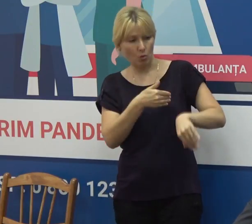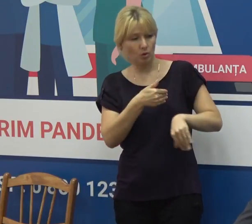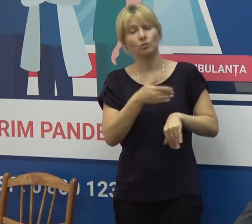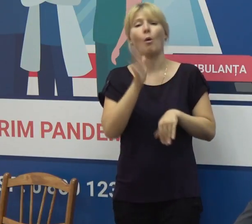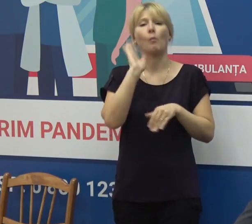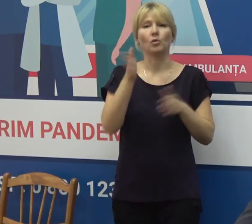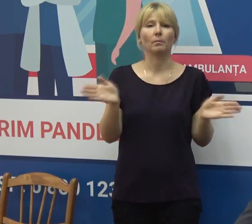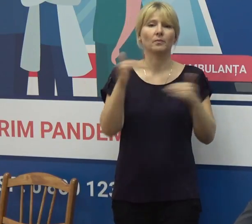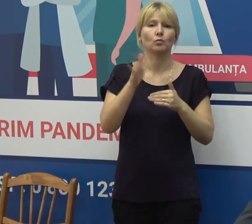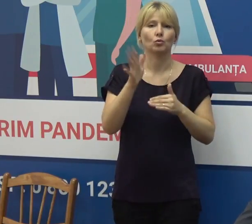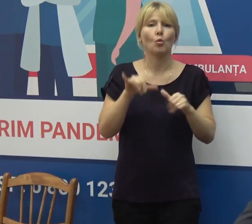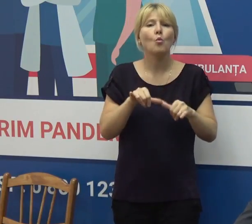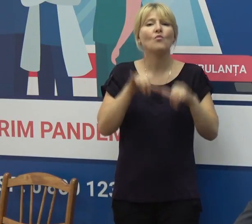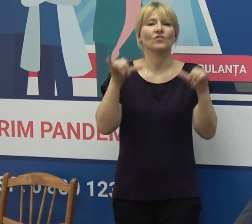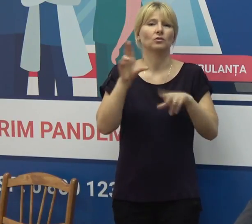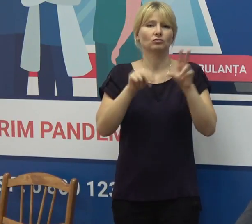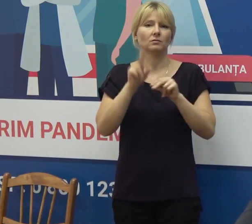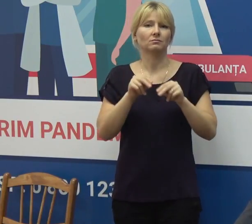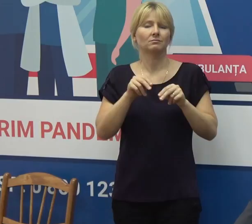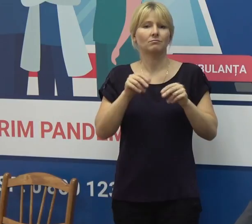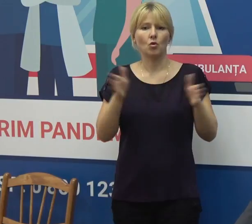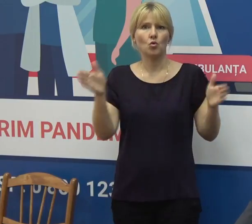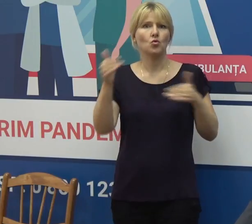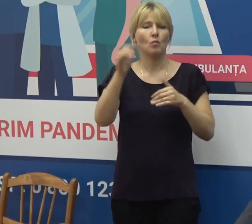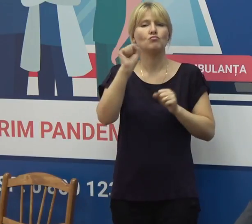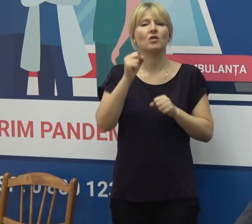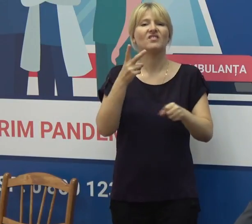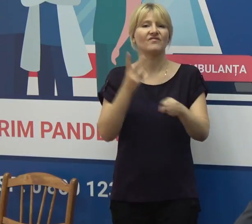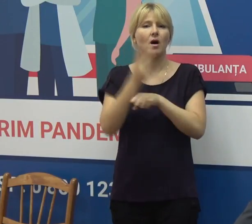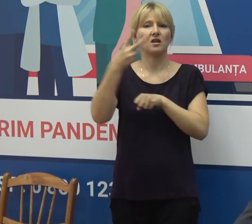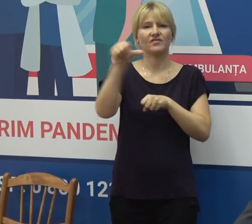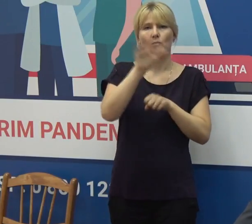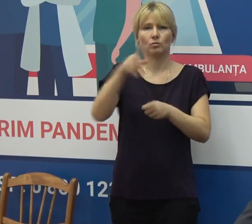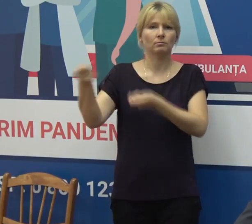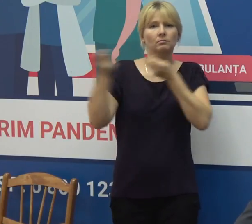loturile vor fi mai mari, posibil chiar de două ori pe săptămână.